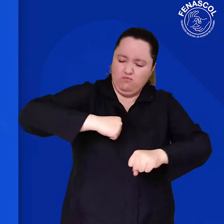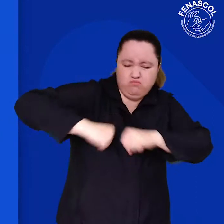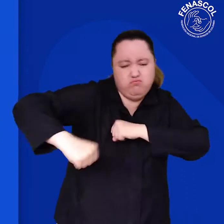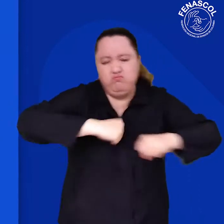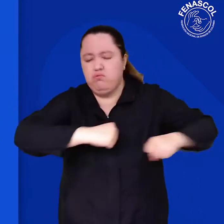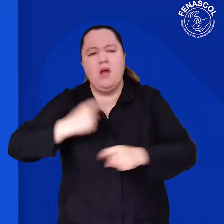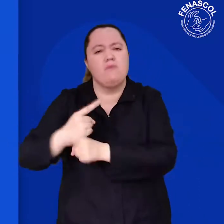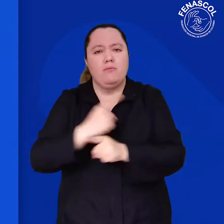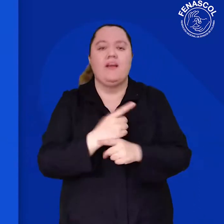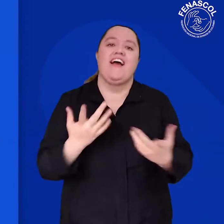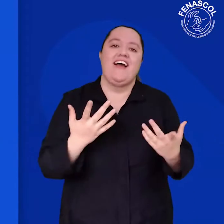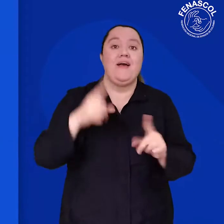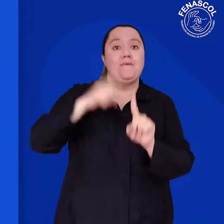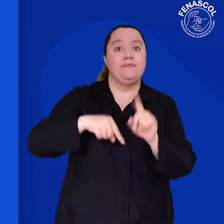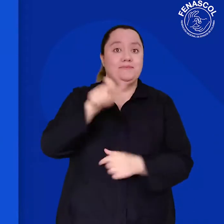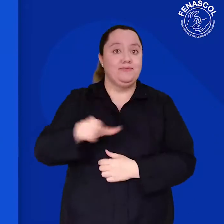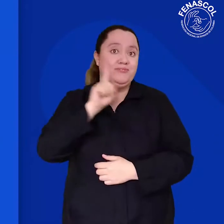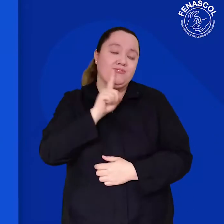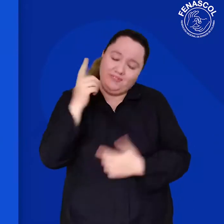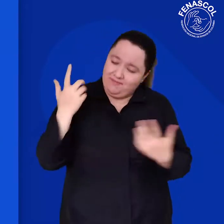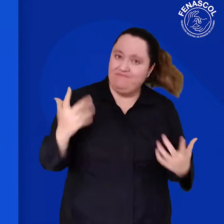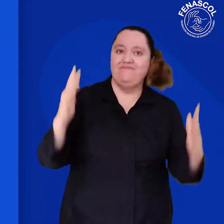espacios, iniciamos el mes de las personas sordas en Colombia.